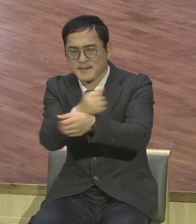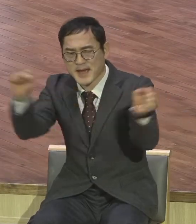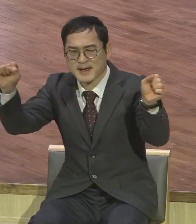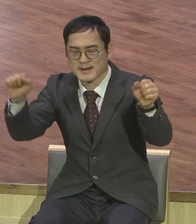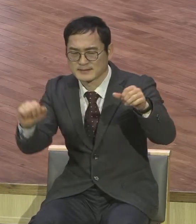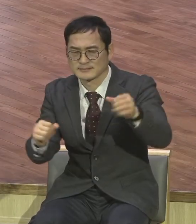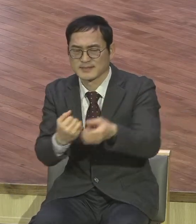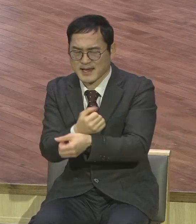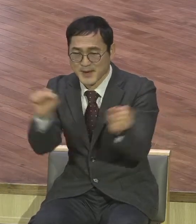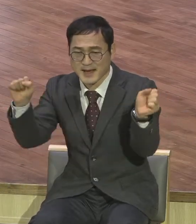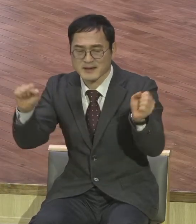사회참여해야지요.